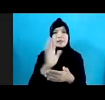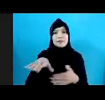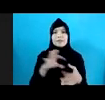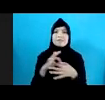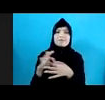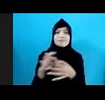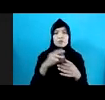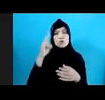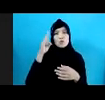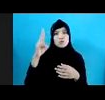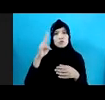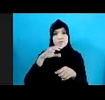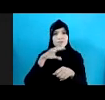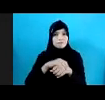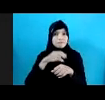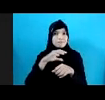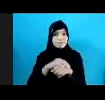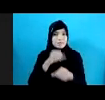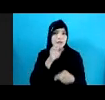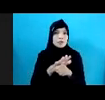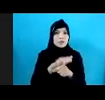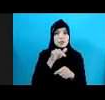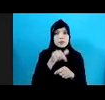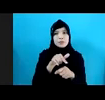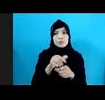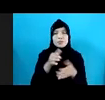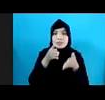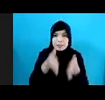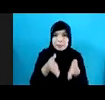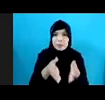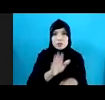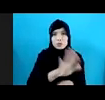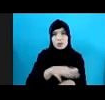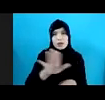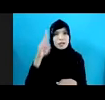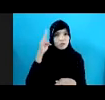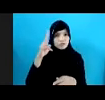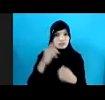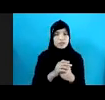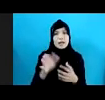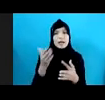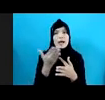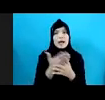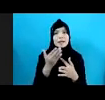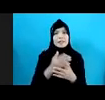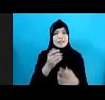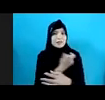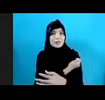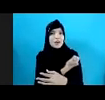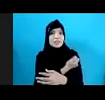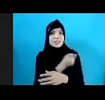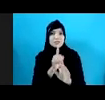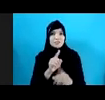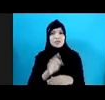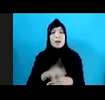Untuk penanganan COVID-19 Termasuk kepada Anak Untuk juga Aksesnya terhadap Vaksin Jadi memastikan Bahwa